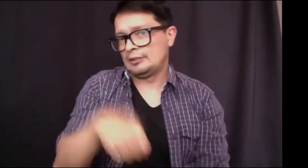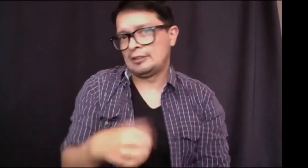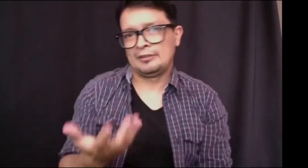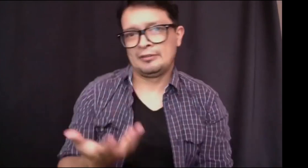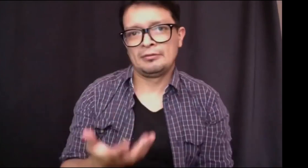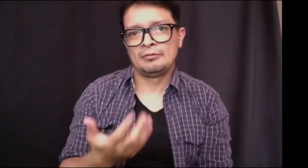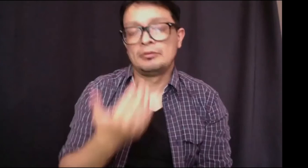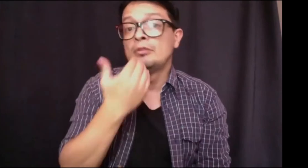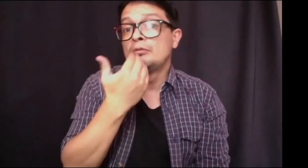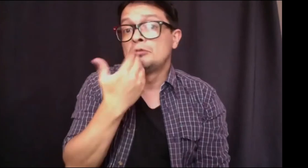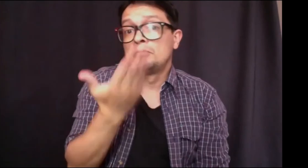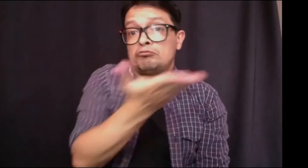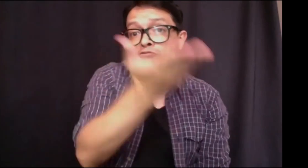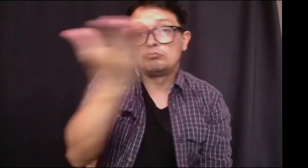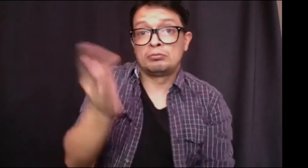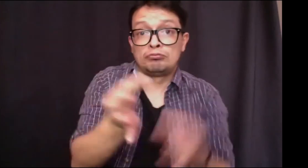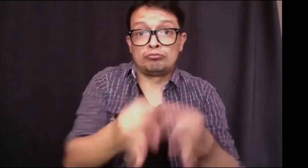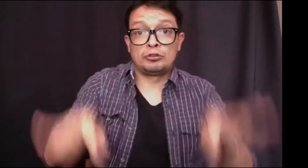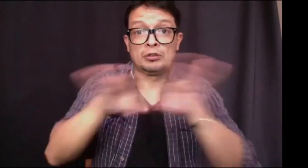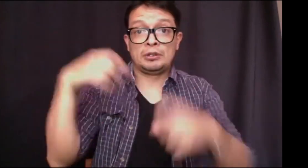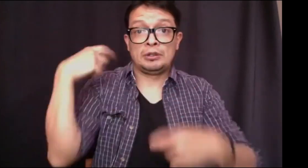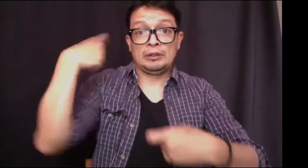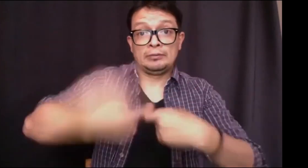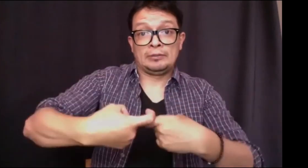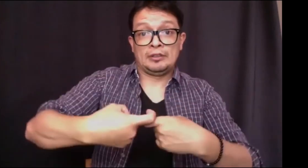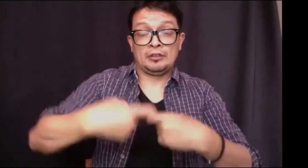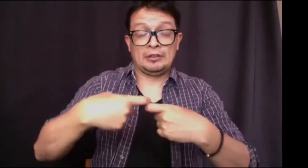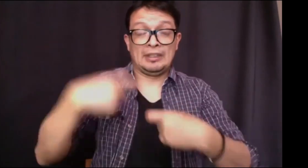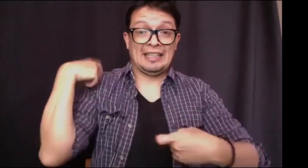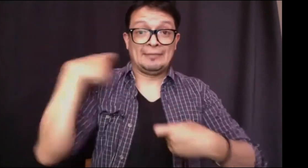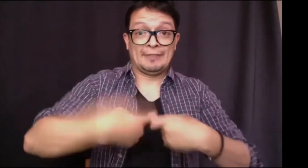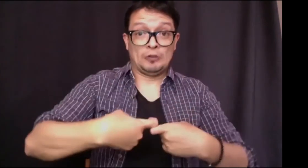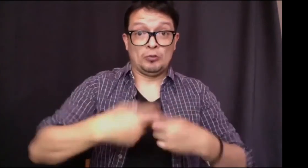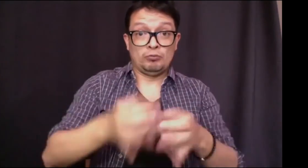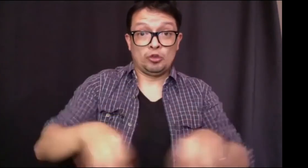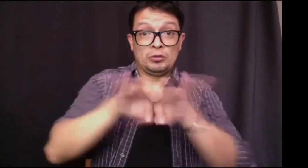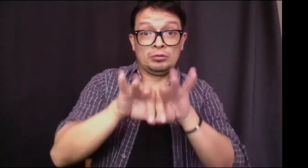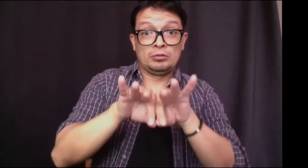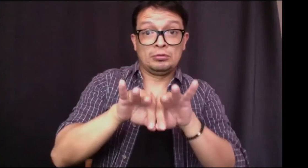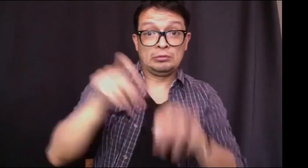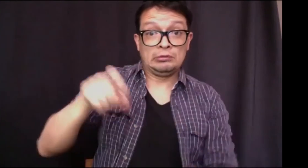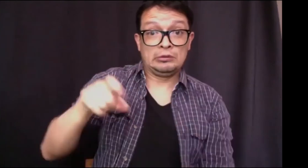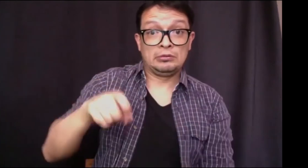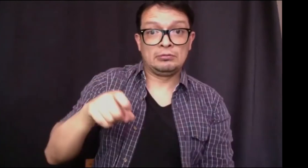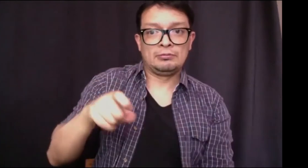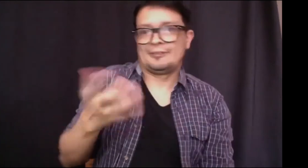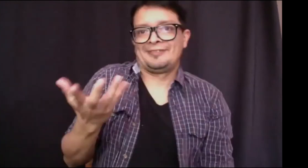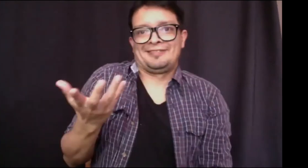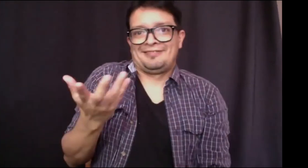personal claro la lengua de señales es muy importante ustedes muy bien saben que si hablamos por ejemplo de el español